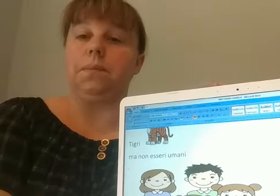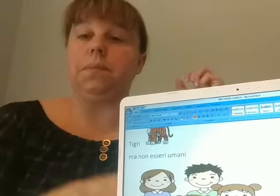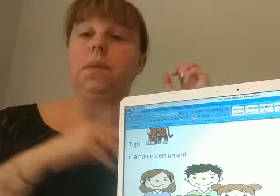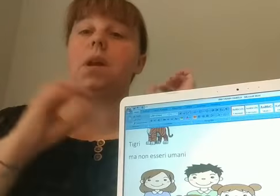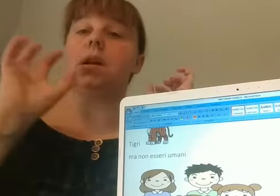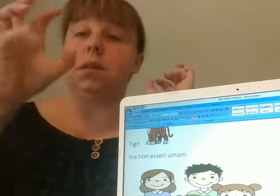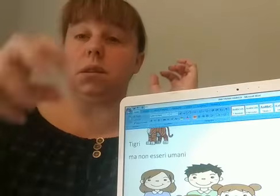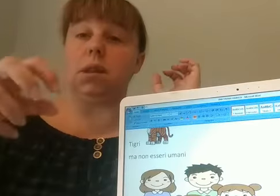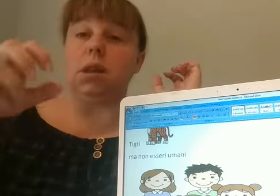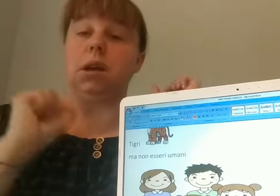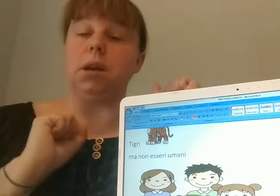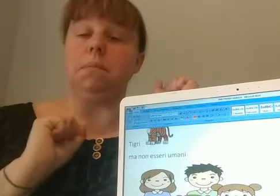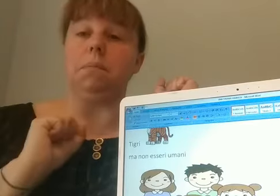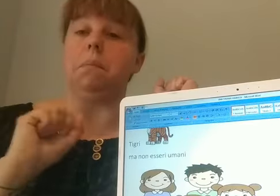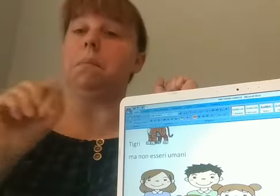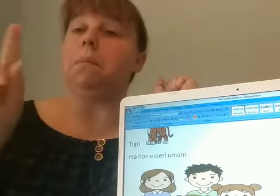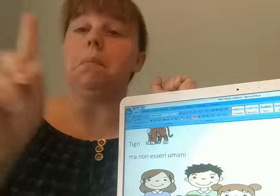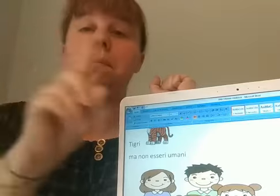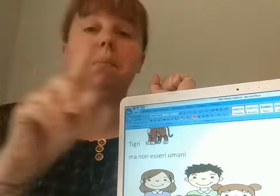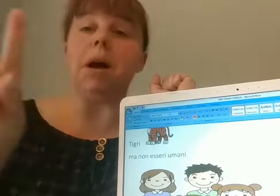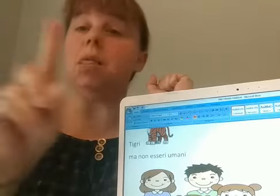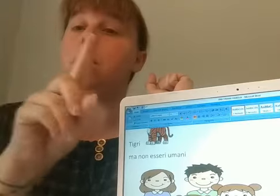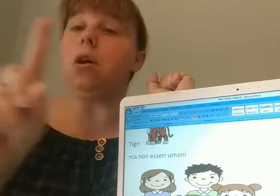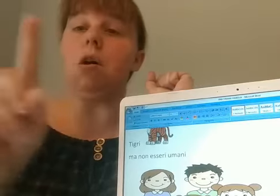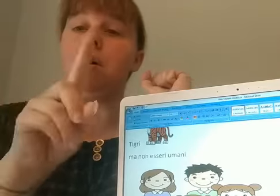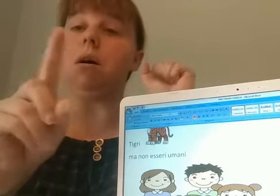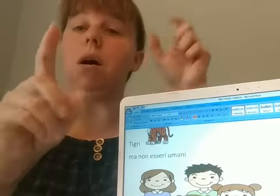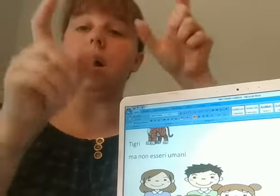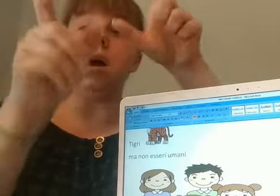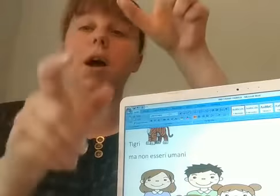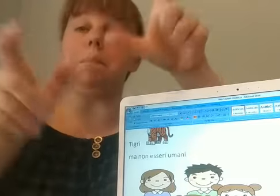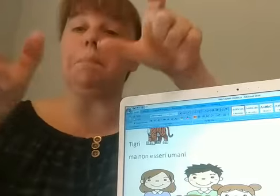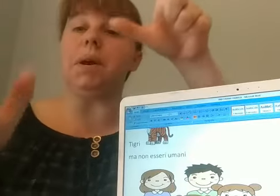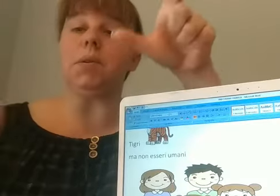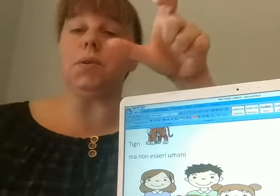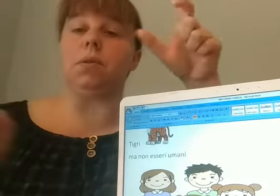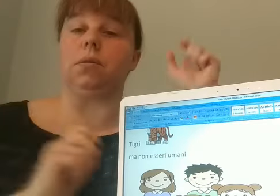tigri, ma non a persone.